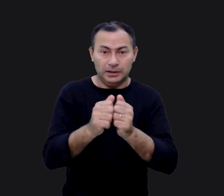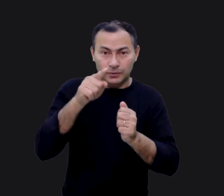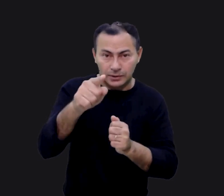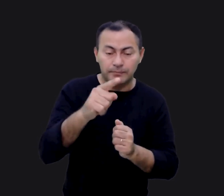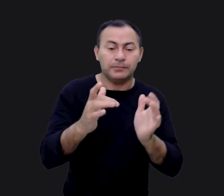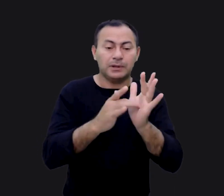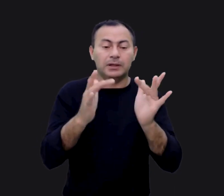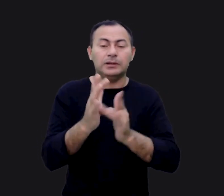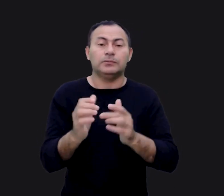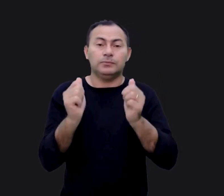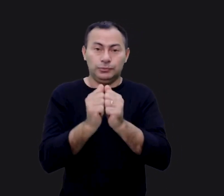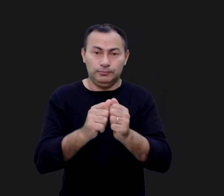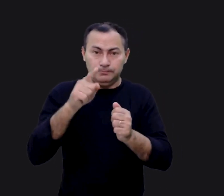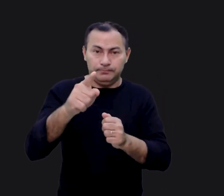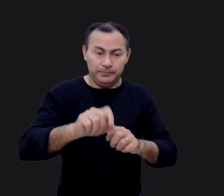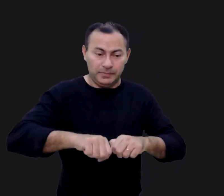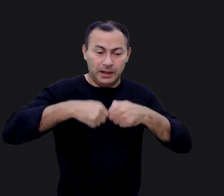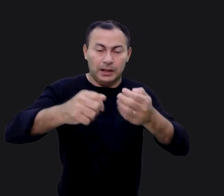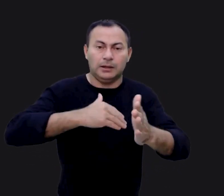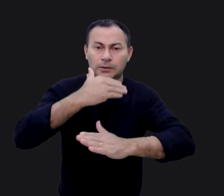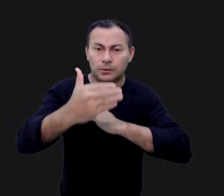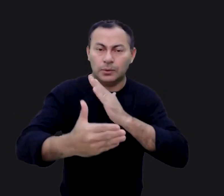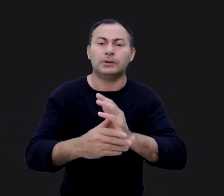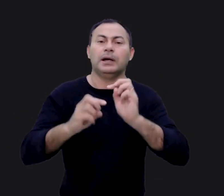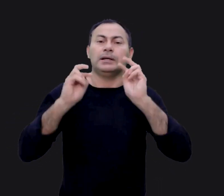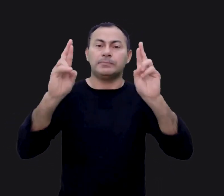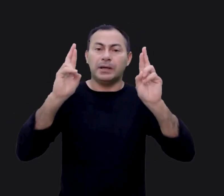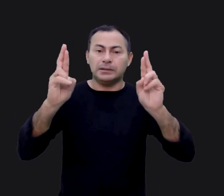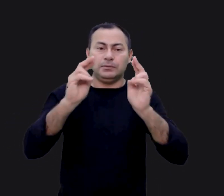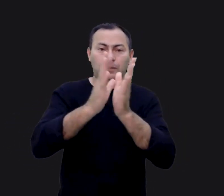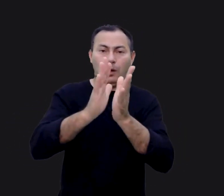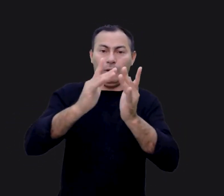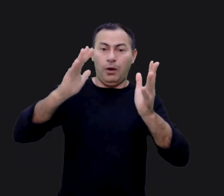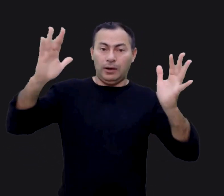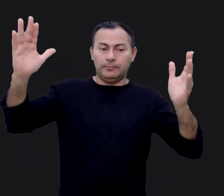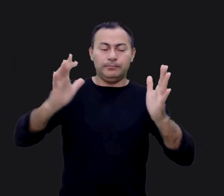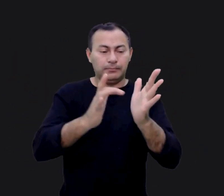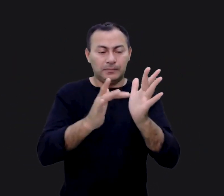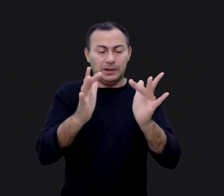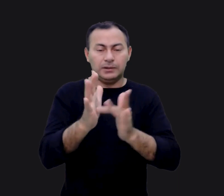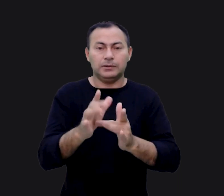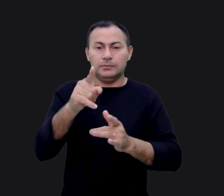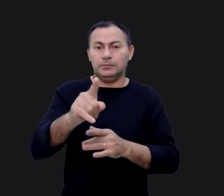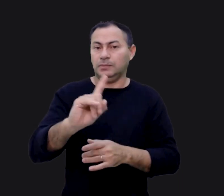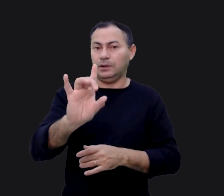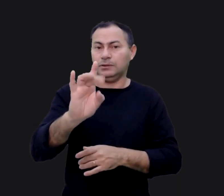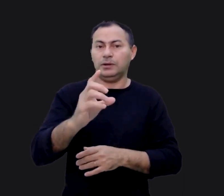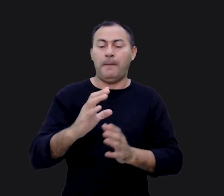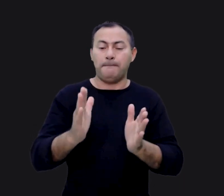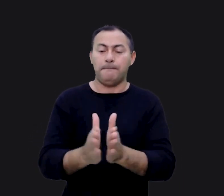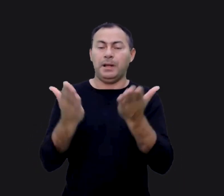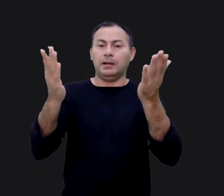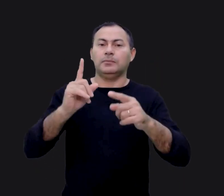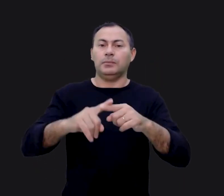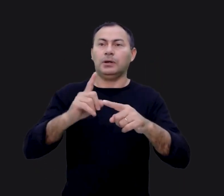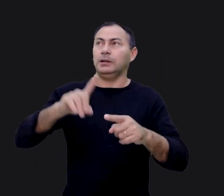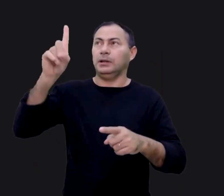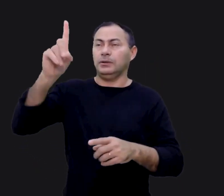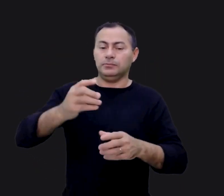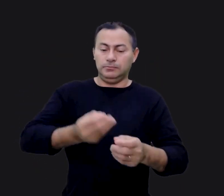em vós, Cristo em vós que trará toda esperança da glória. Cristo em vós não é somente um milagre, porque Deus